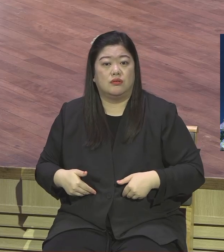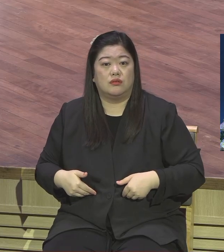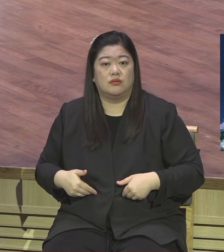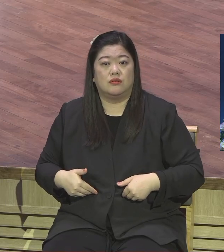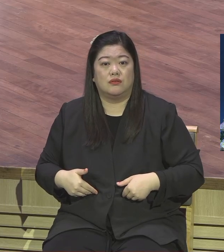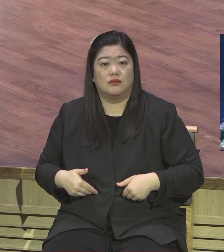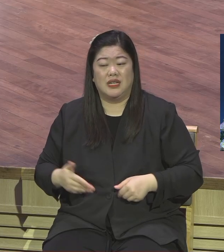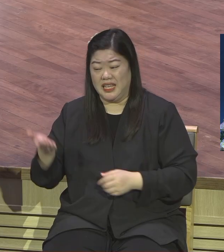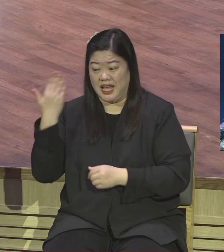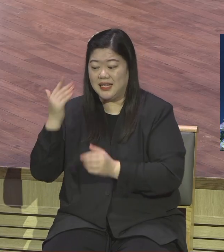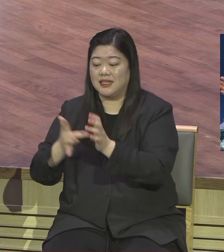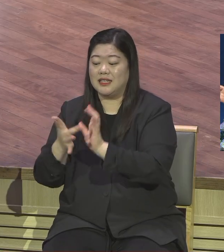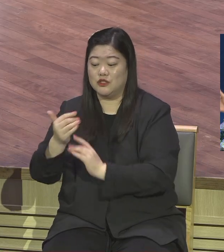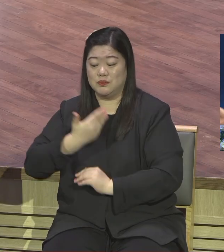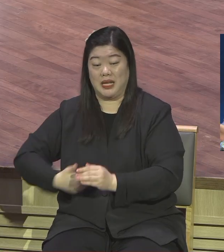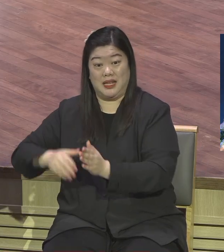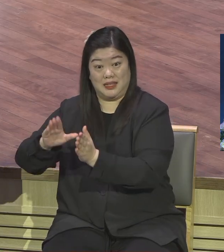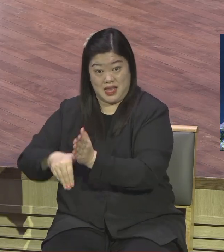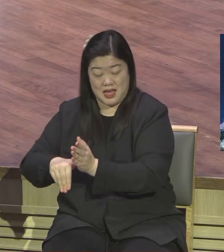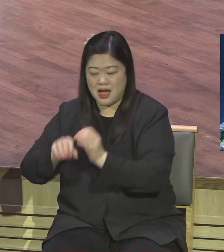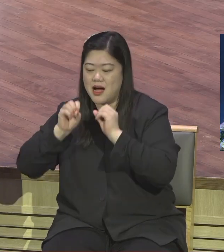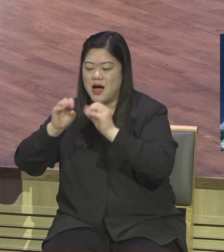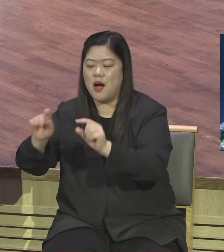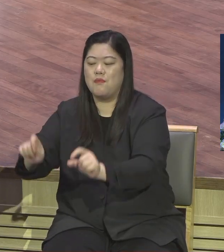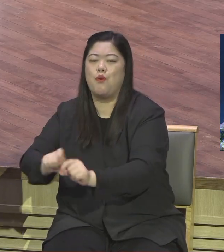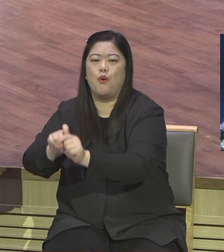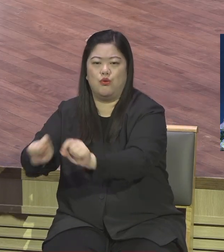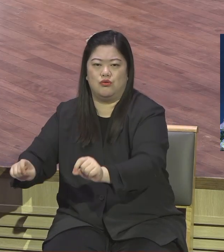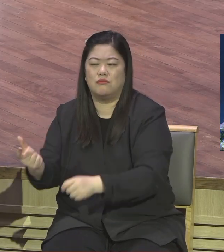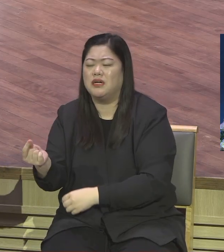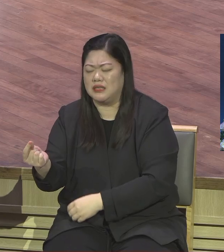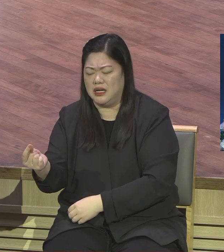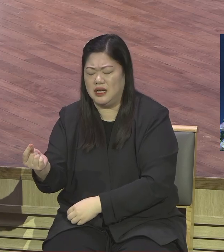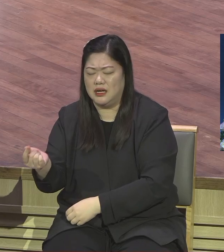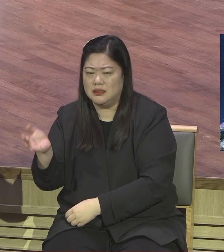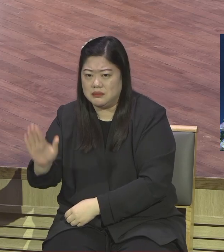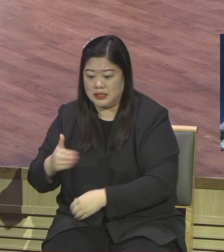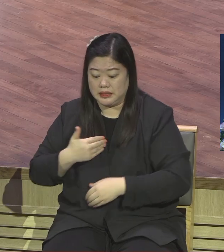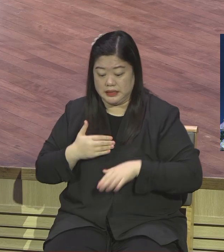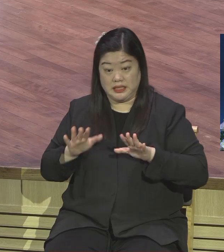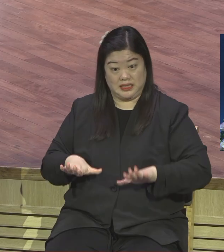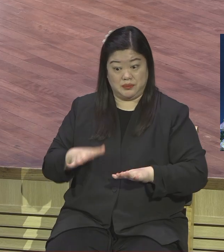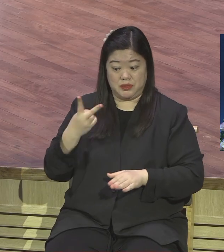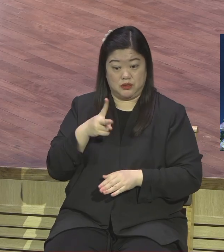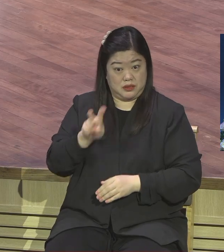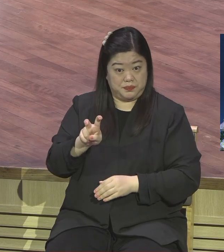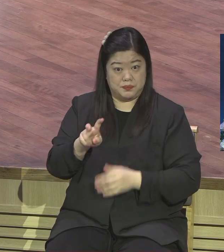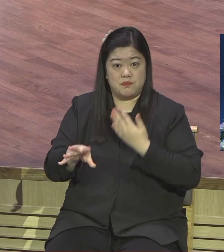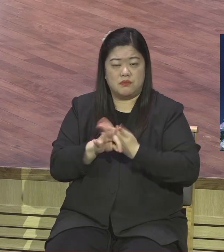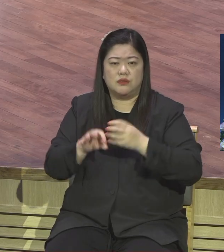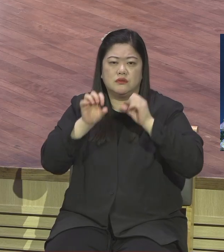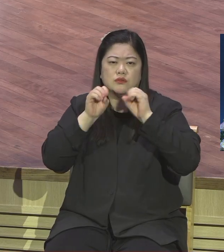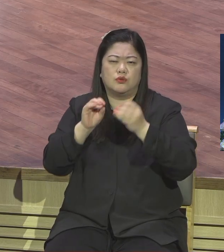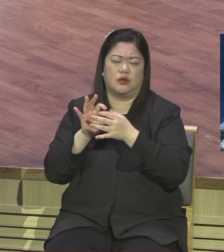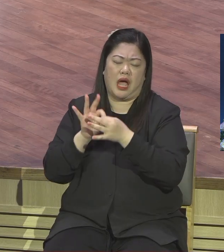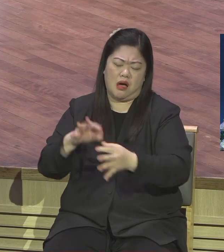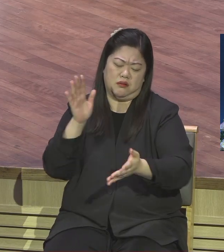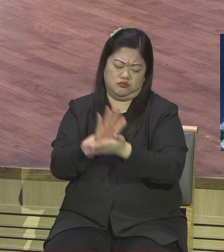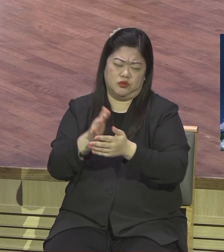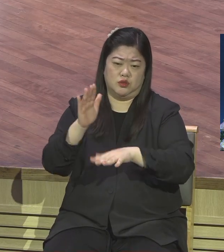만민에게 예수가 그리스도라고 증거해야 될 시간대다 2, 3, 7 나라 복음을 향해서